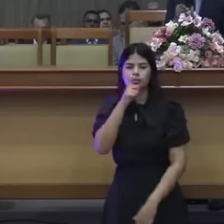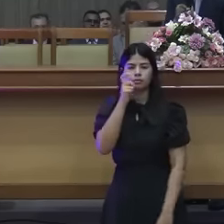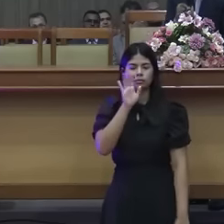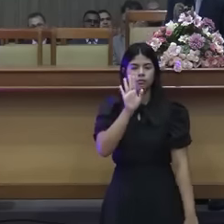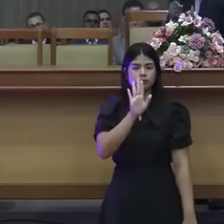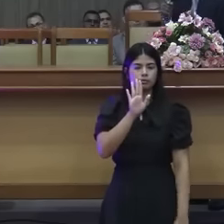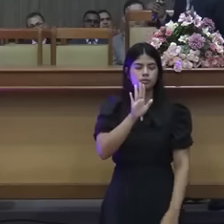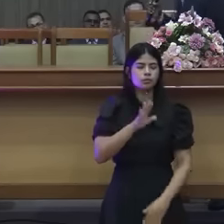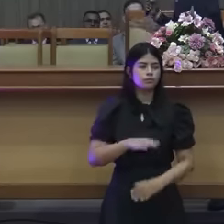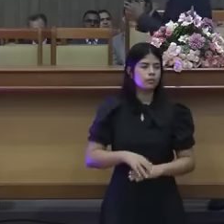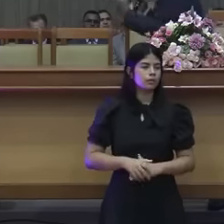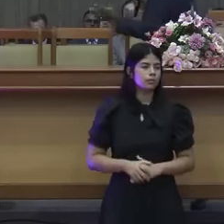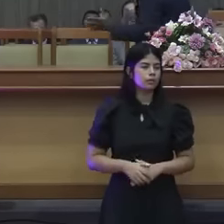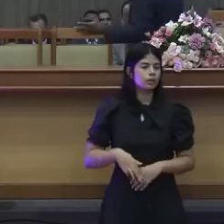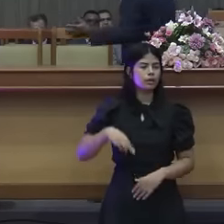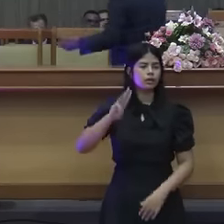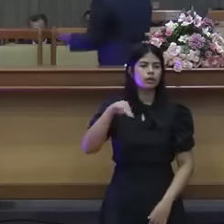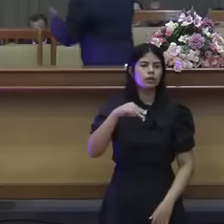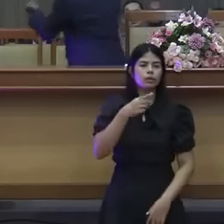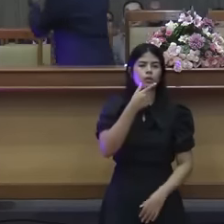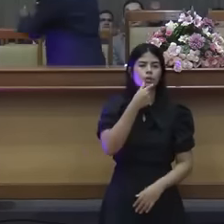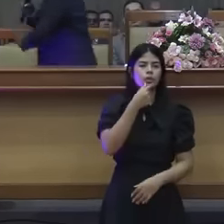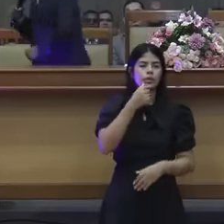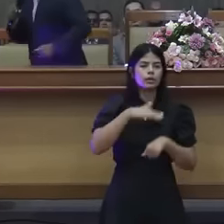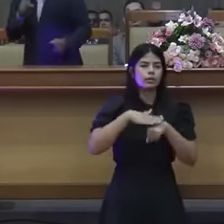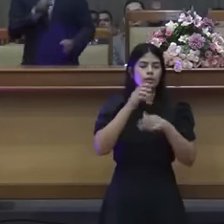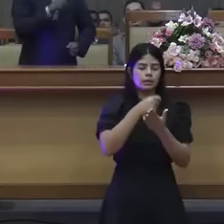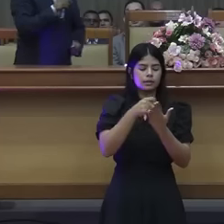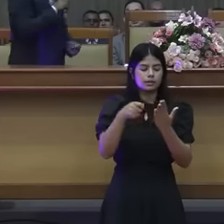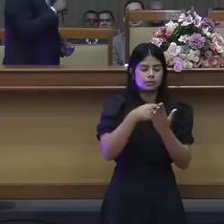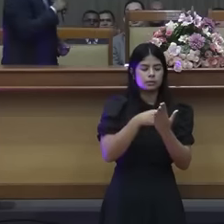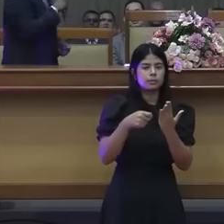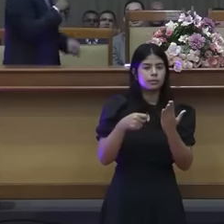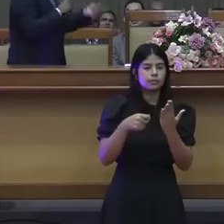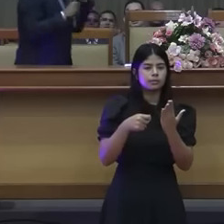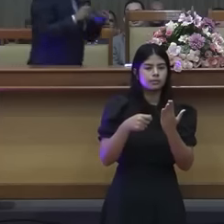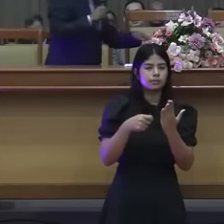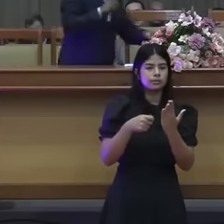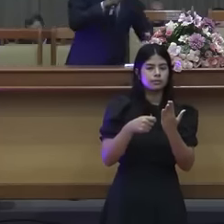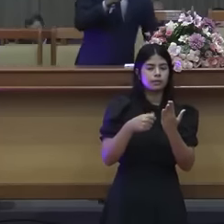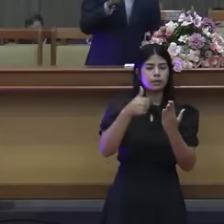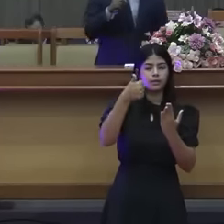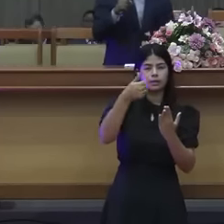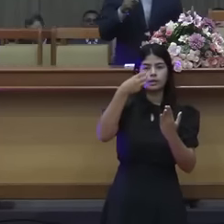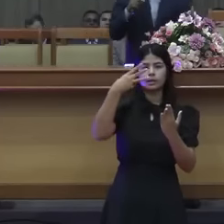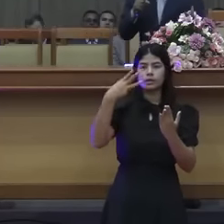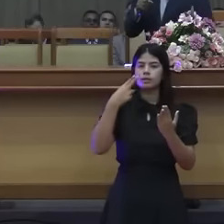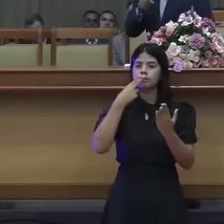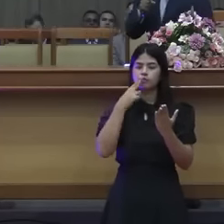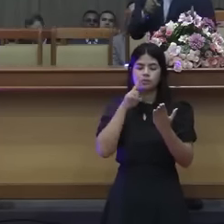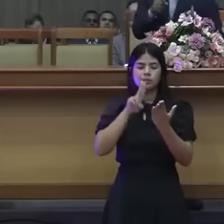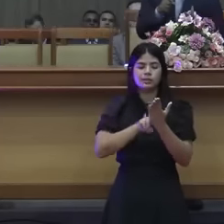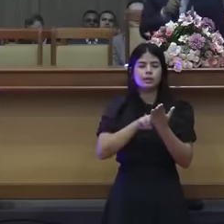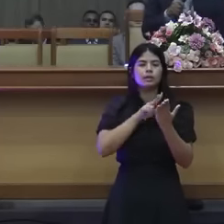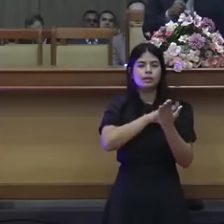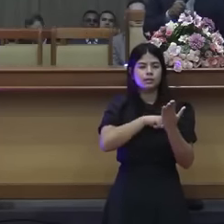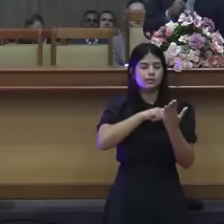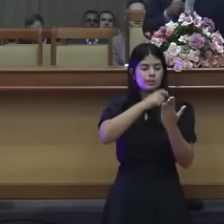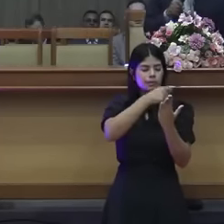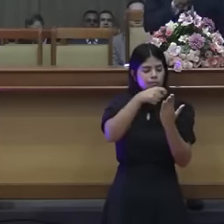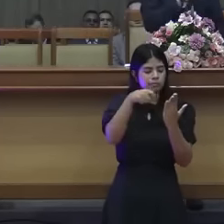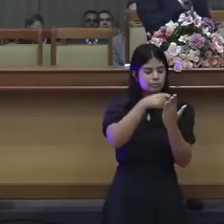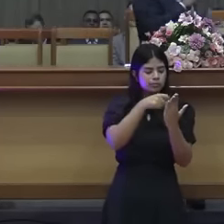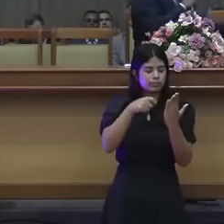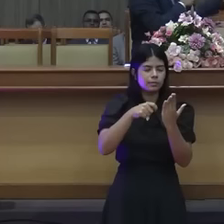do Novo Testamento, quem foi? Quem foi o homem que mais escreveu? Paulo, ele escreveu quantas cartas? Treze. Ele foi o homem que teve mais revelar?